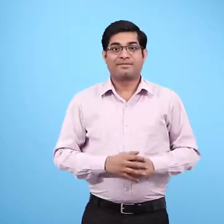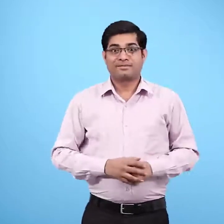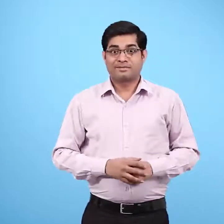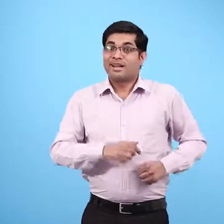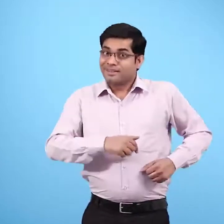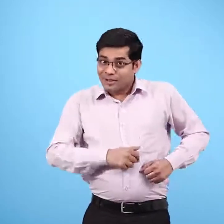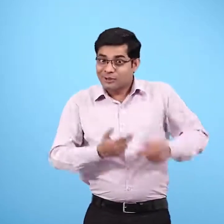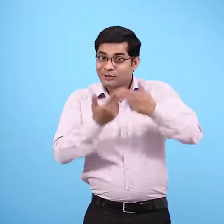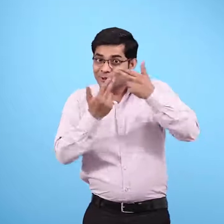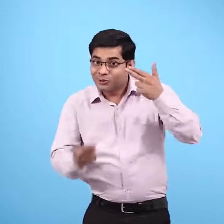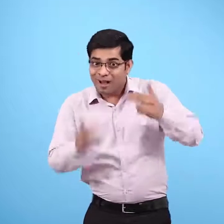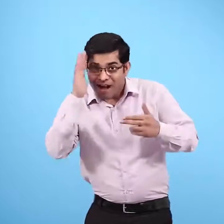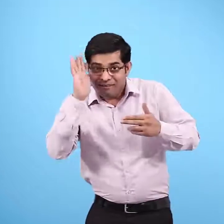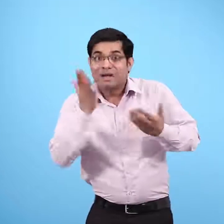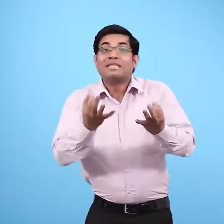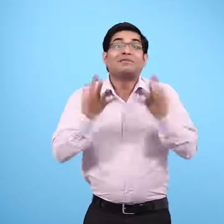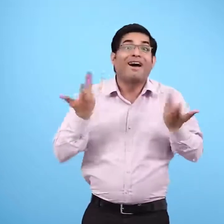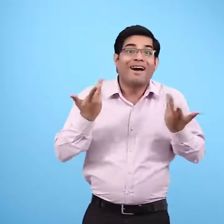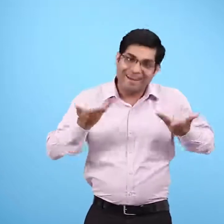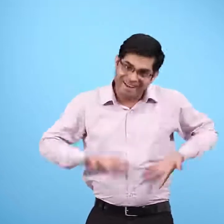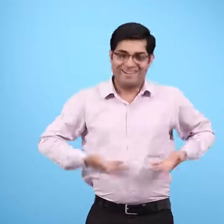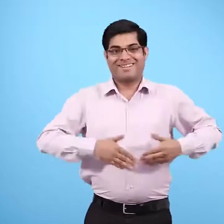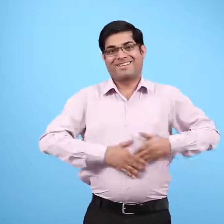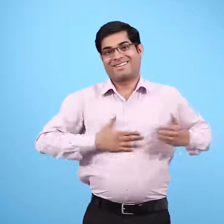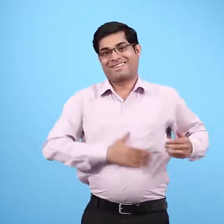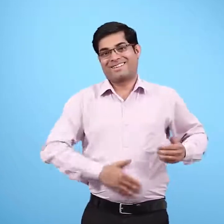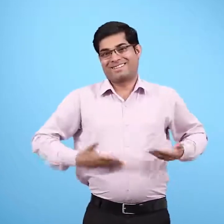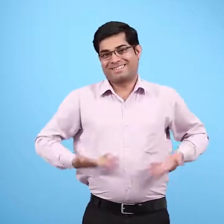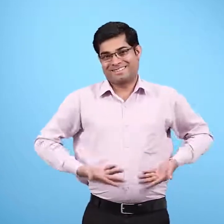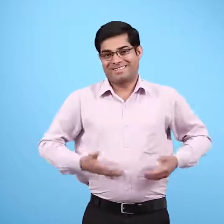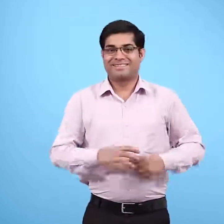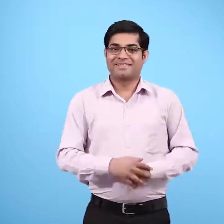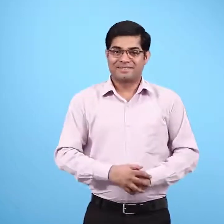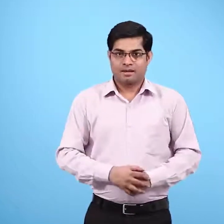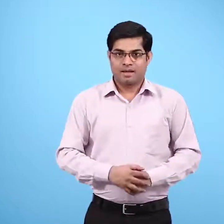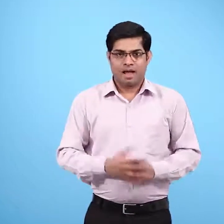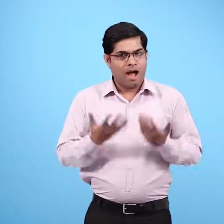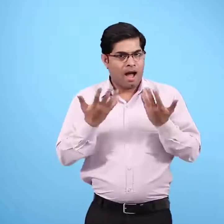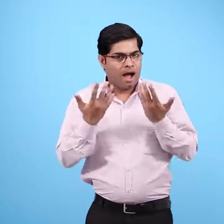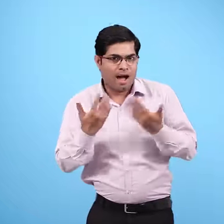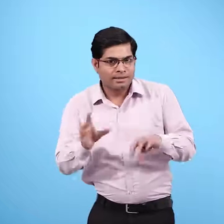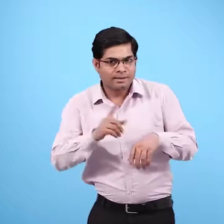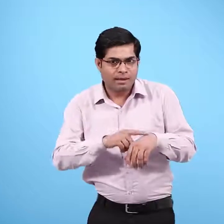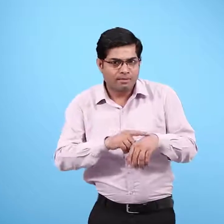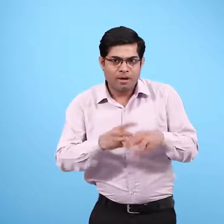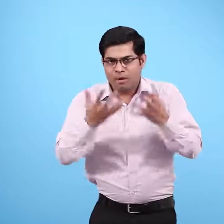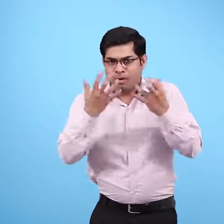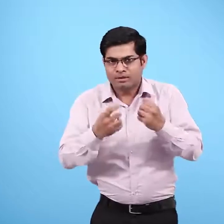सुनू कहानी एक अनोखे पेट की जब चाहें तब